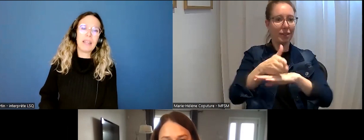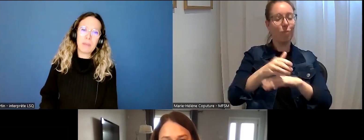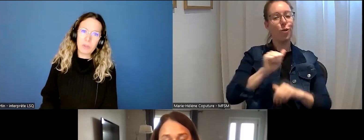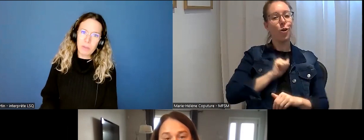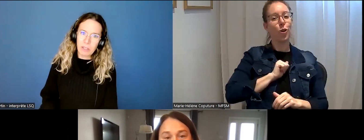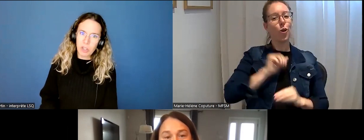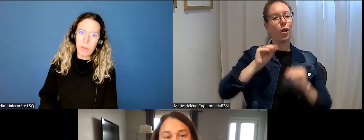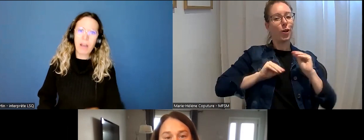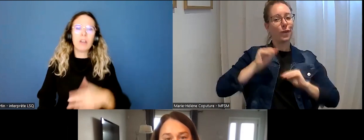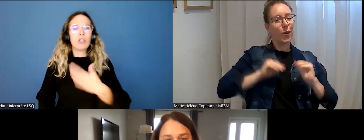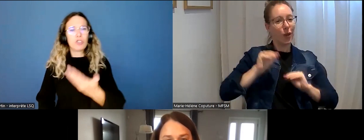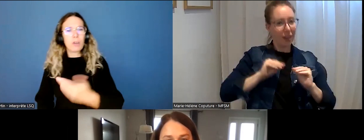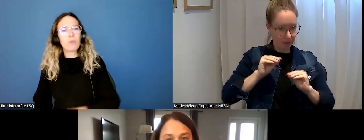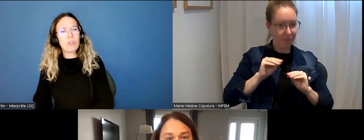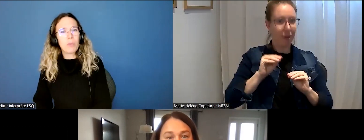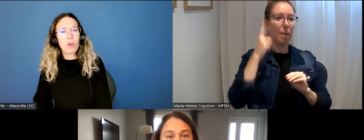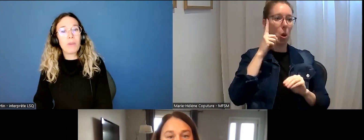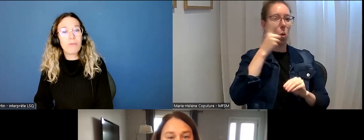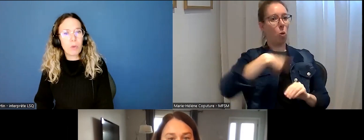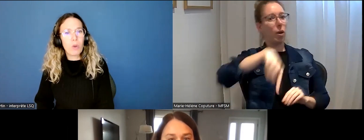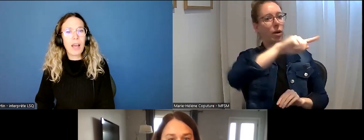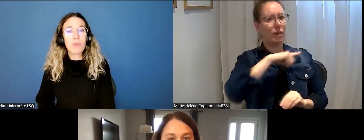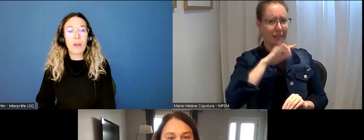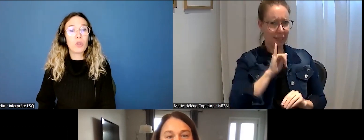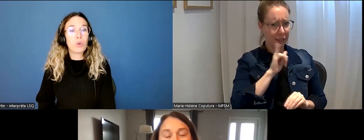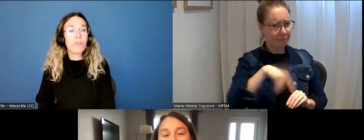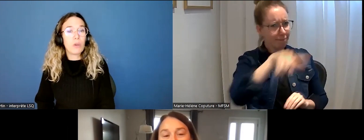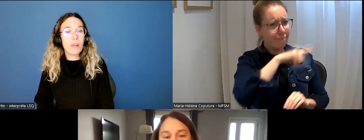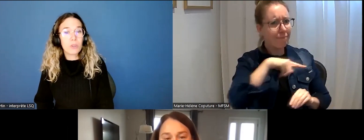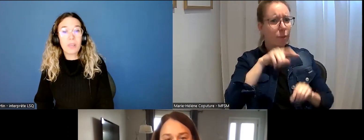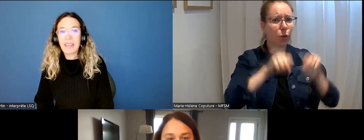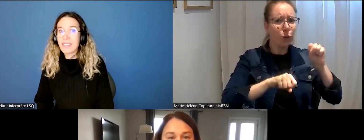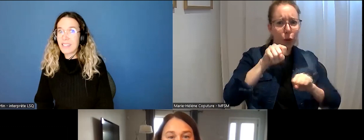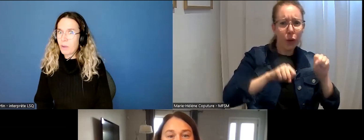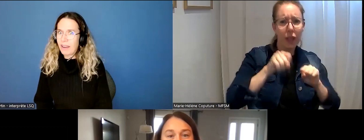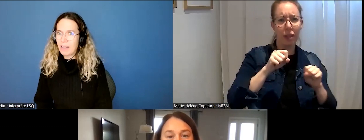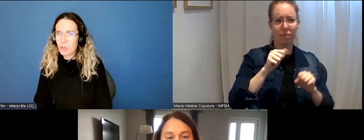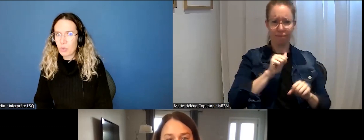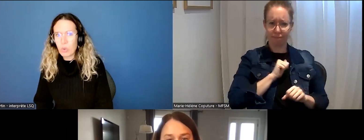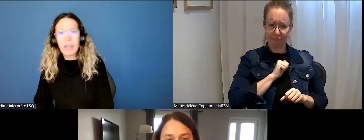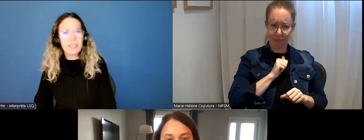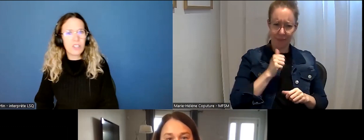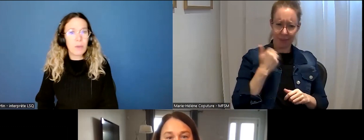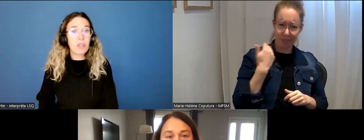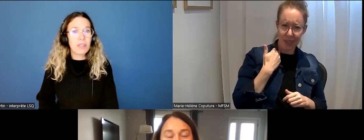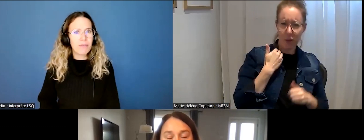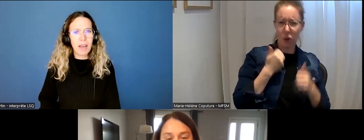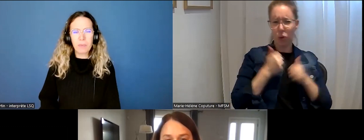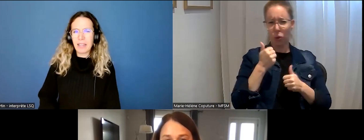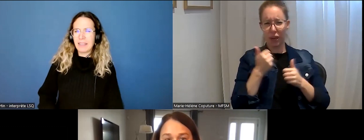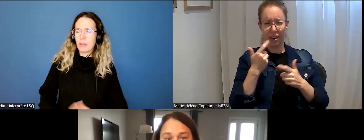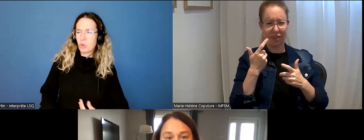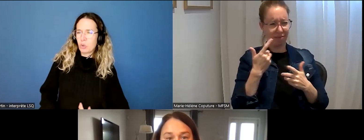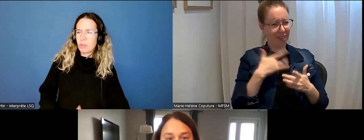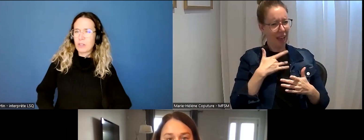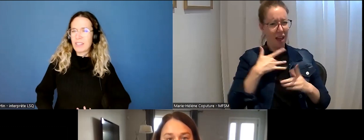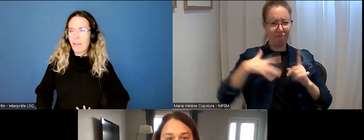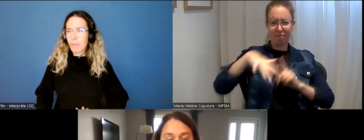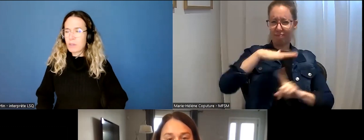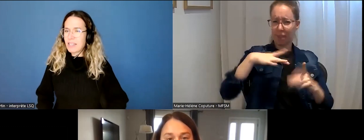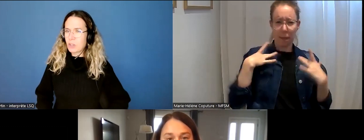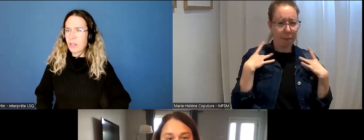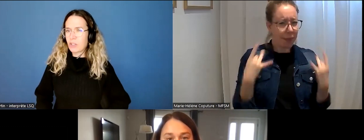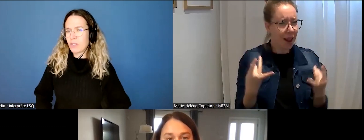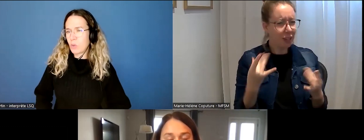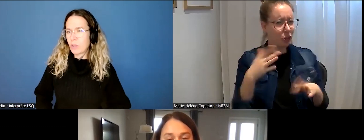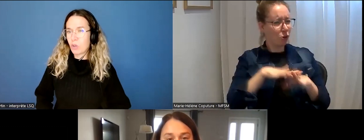accessibles les maisons d'hébergement, justement aussi un peu comme les formulaires, faire l'auto-évaluation qui est accessible à l'ESQ. Si jamais il y des femmes qui doutent, elles ne